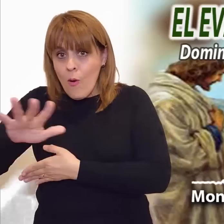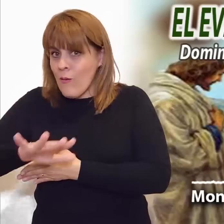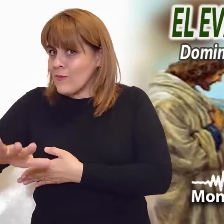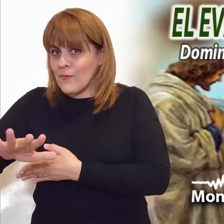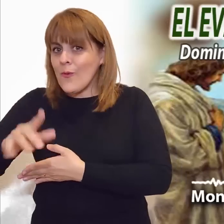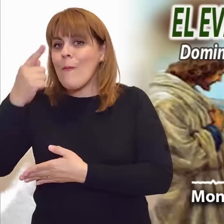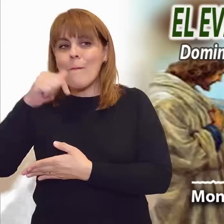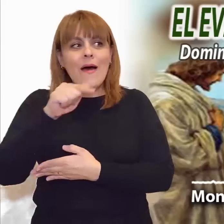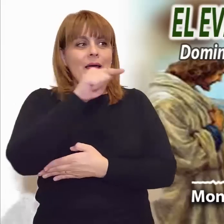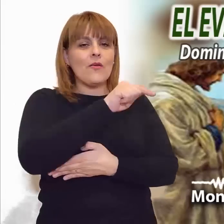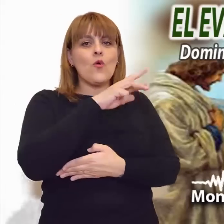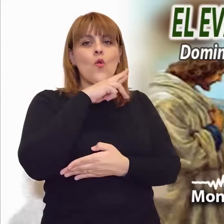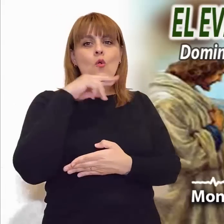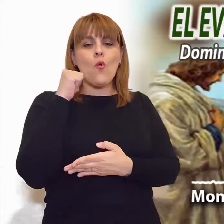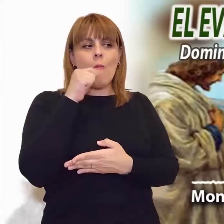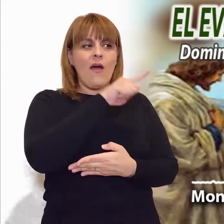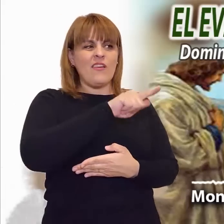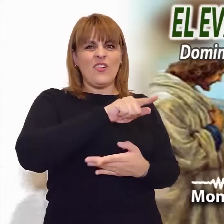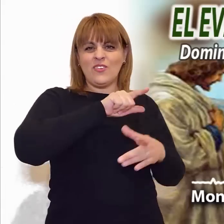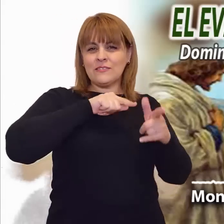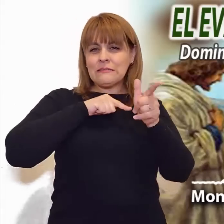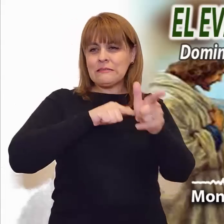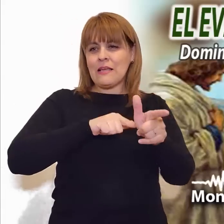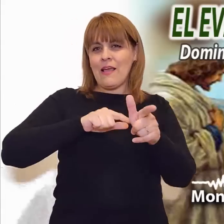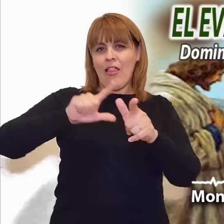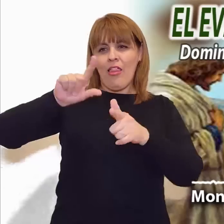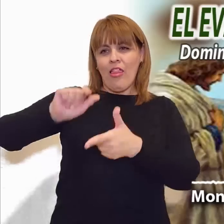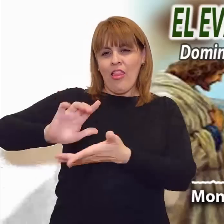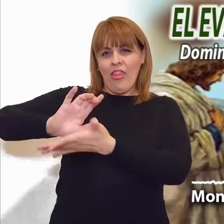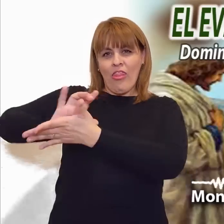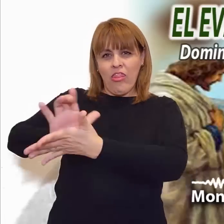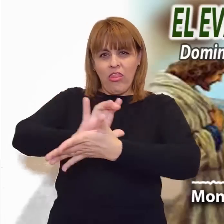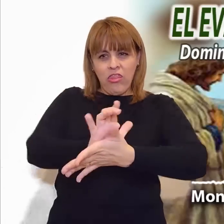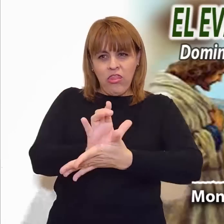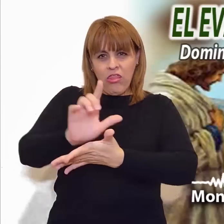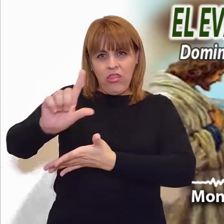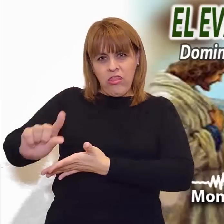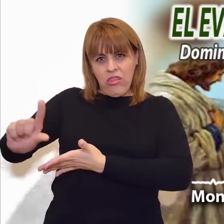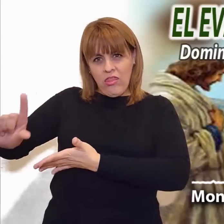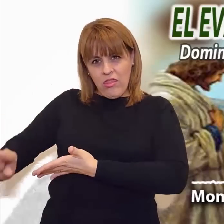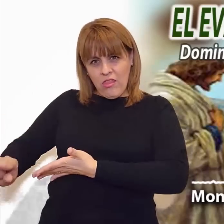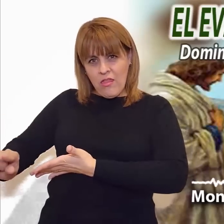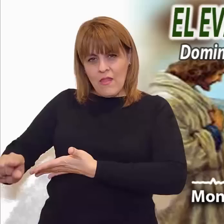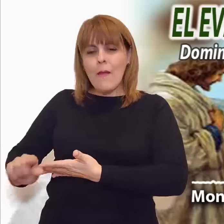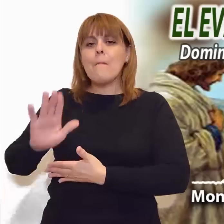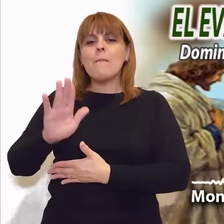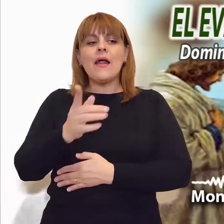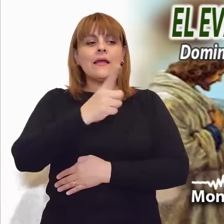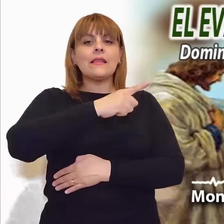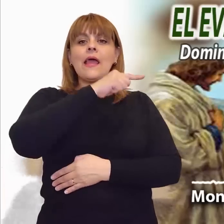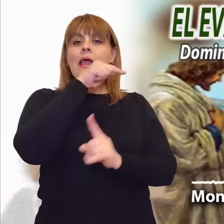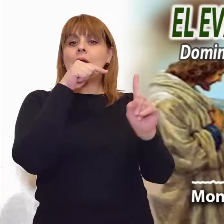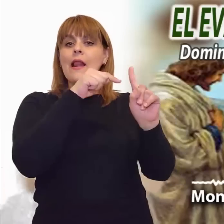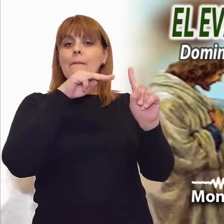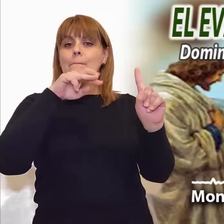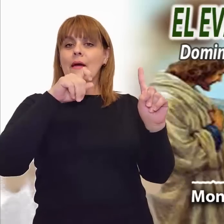porque Jesús, que sí es toda bondad y santidad, ha venido a llamar a todos, empezando